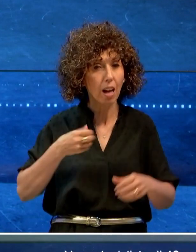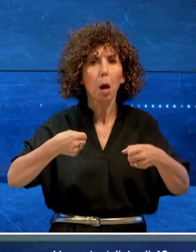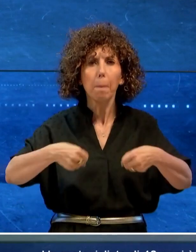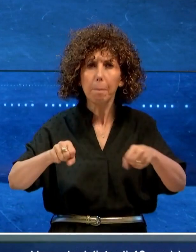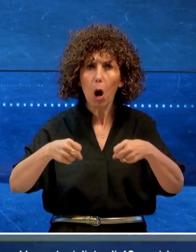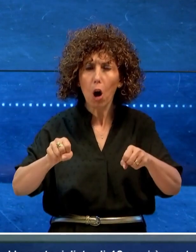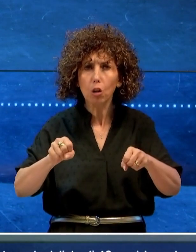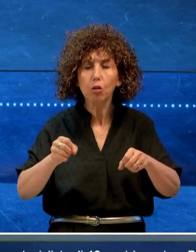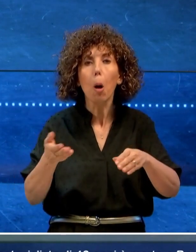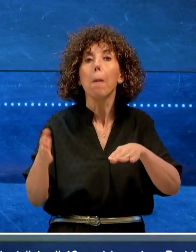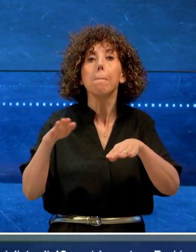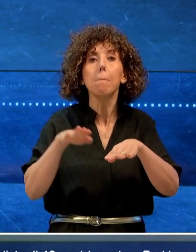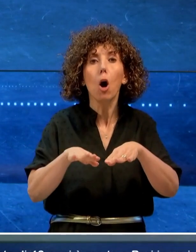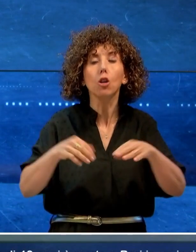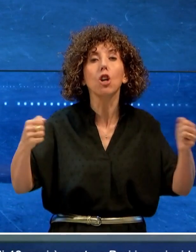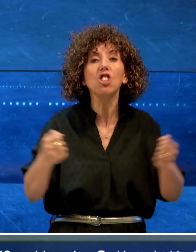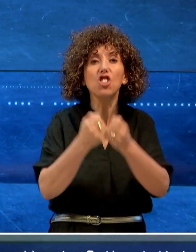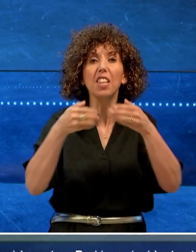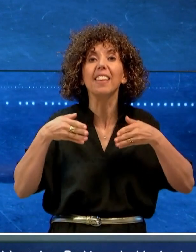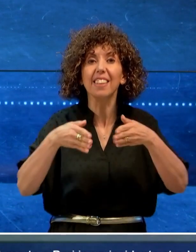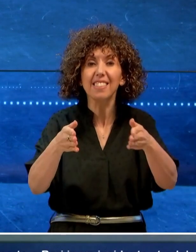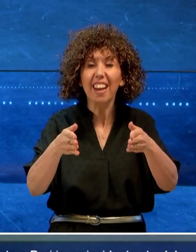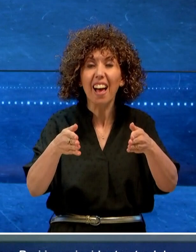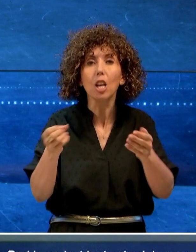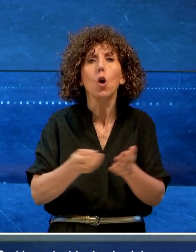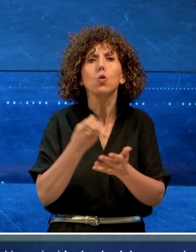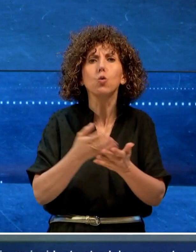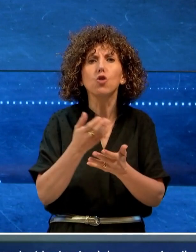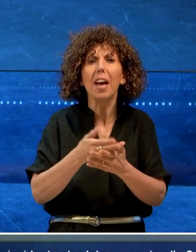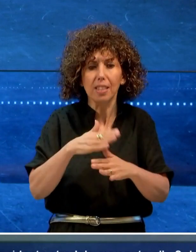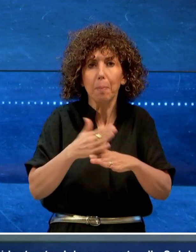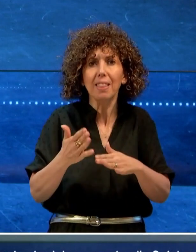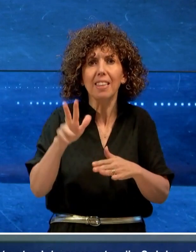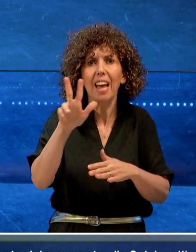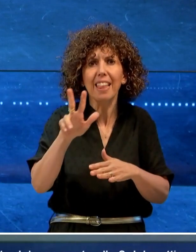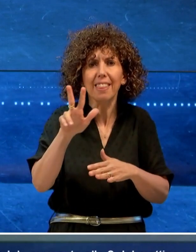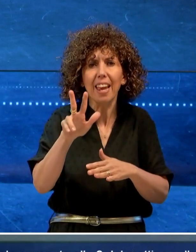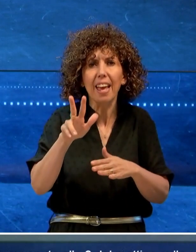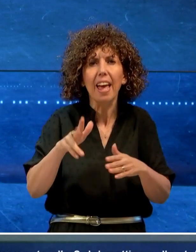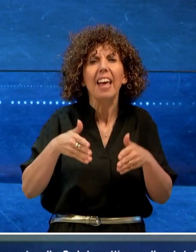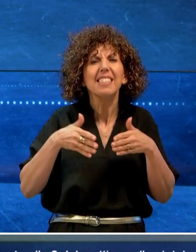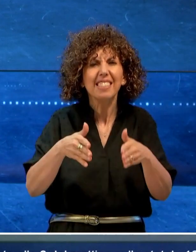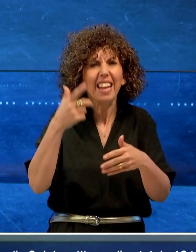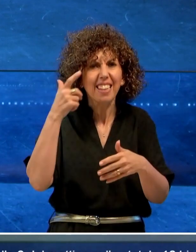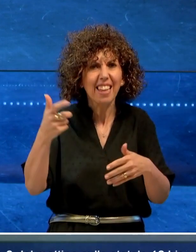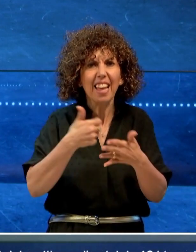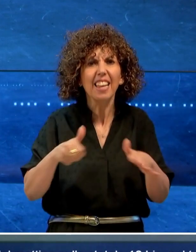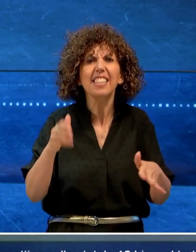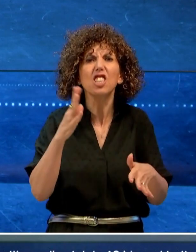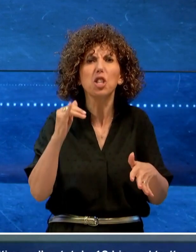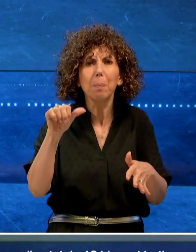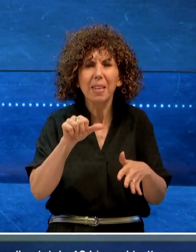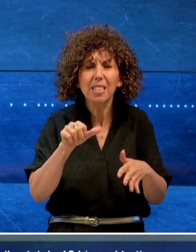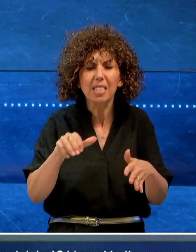Bari in un incidente stradale avvenuto alle 3 del mattino sulla statale 16 bis, nel